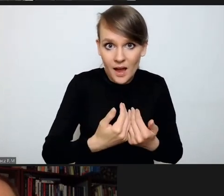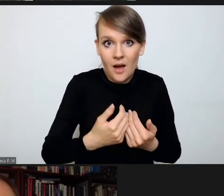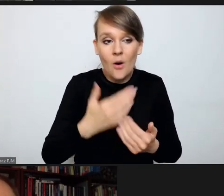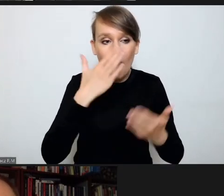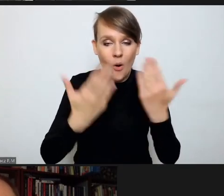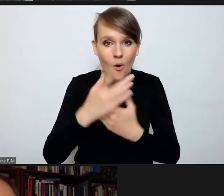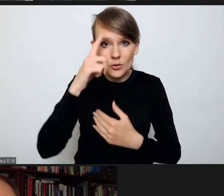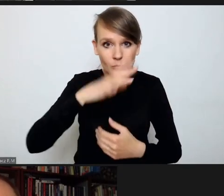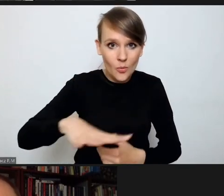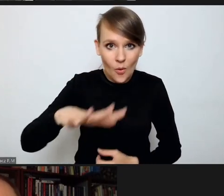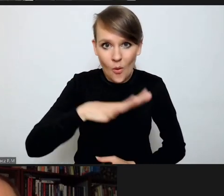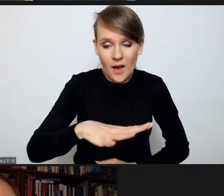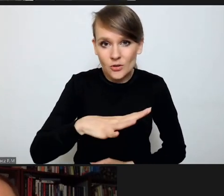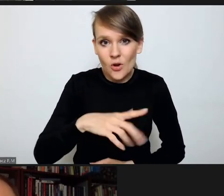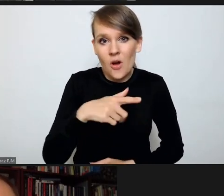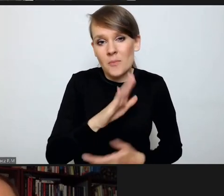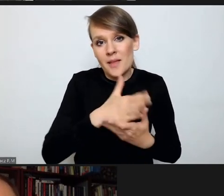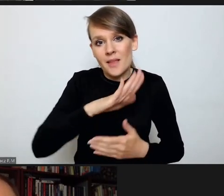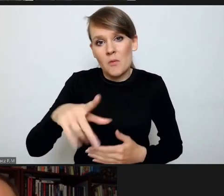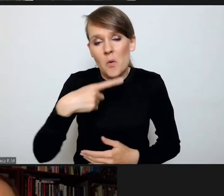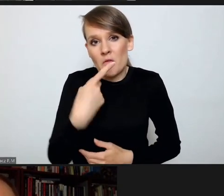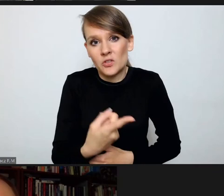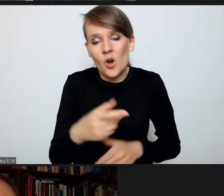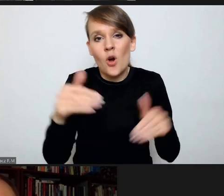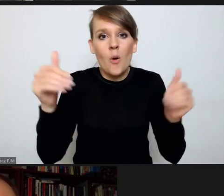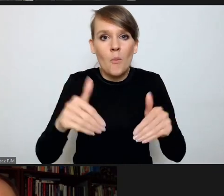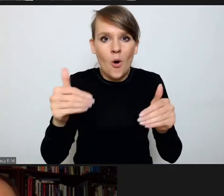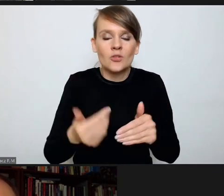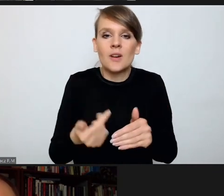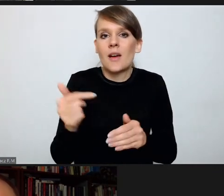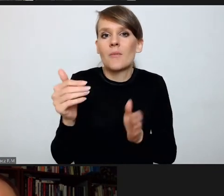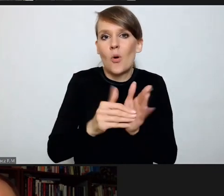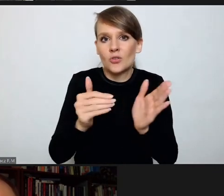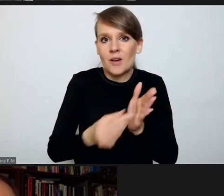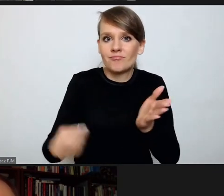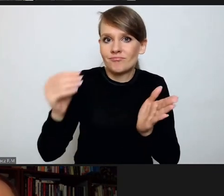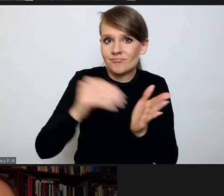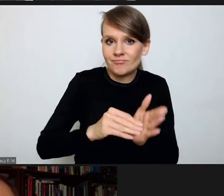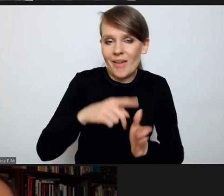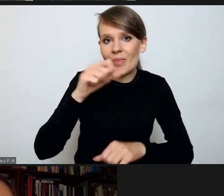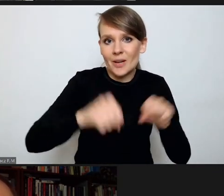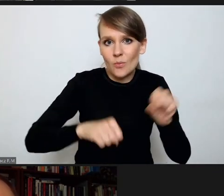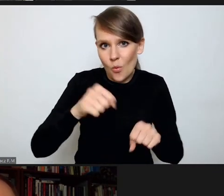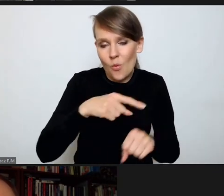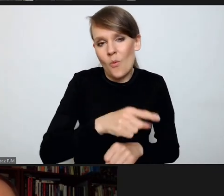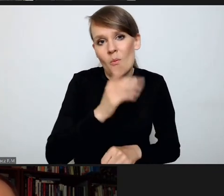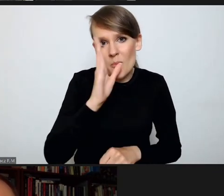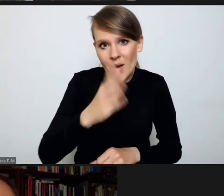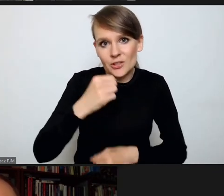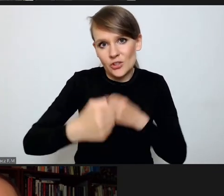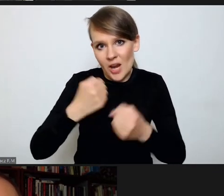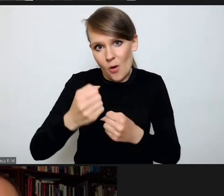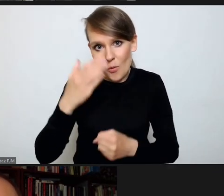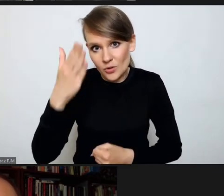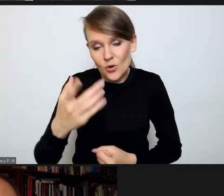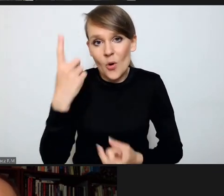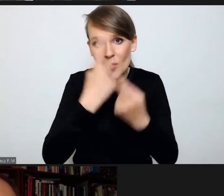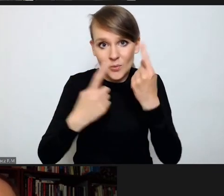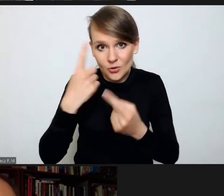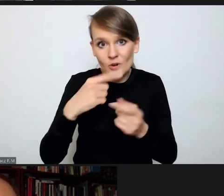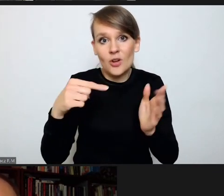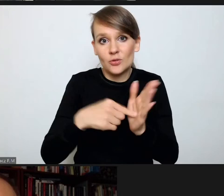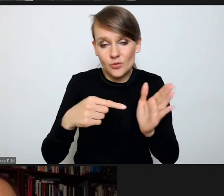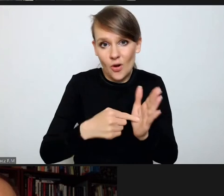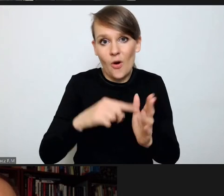społeczność międzynarodowa powiedziała sobie, a może trzeba zrobić sobie taki Trybunał, który po prostu będziemy mieli i który będzie nam działał na przyszłość. I myślę, że to jest